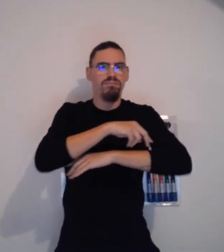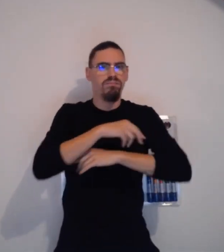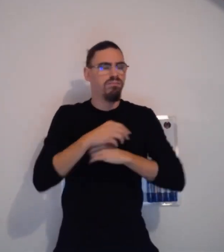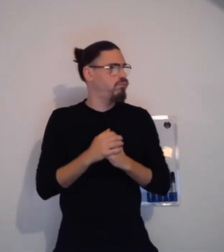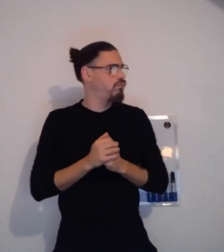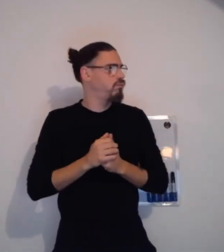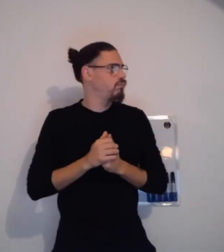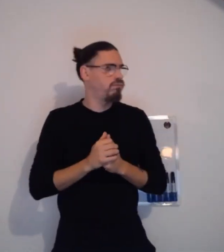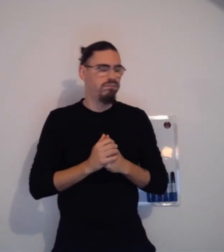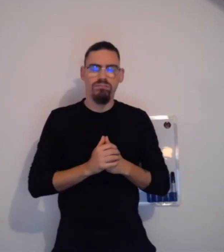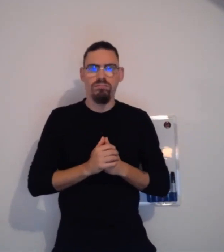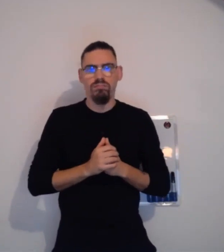forcément envie de vous déplacer,